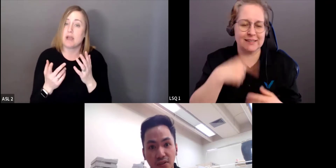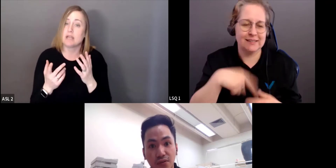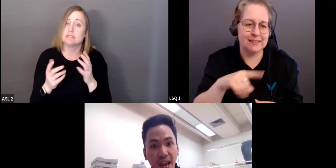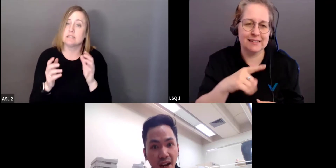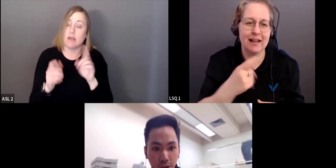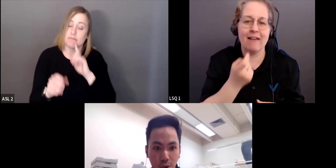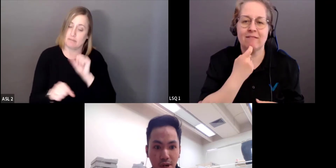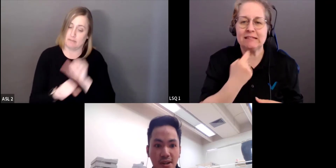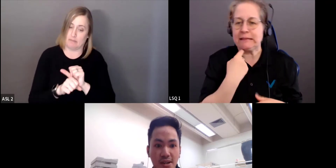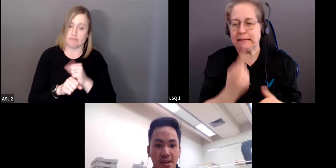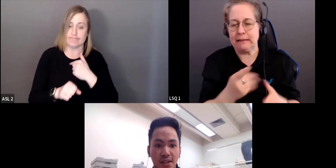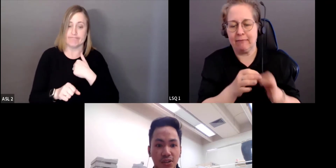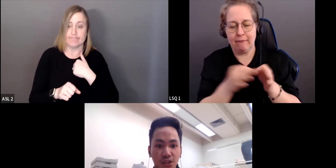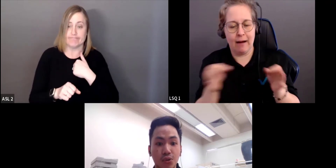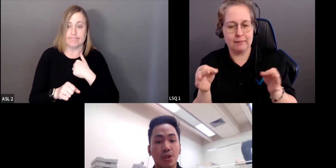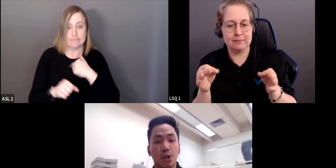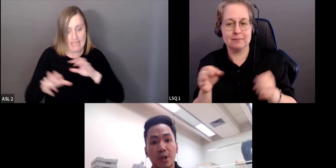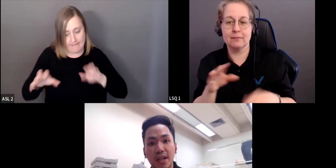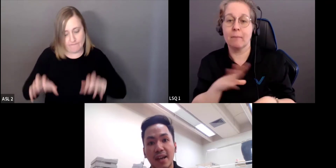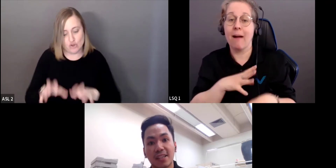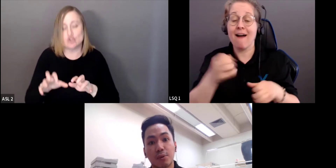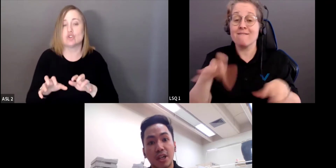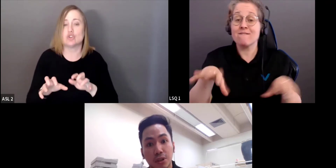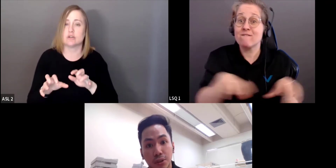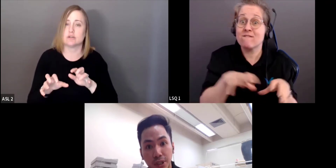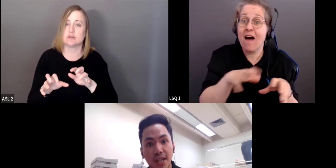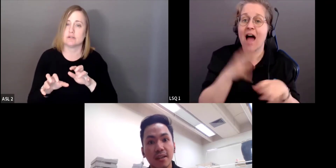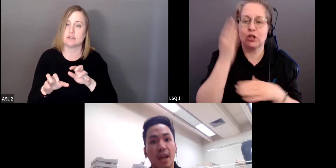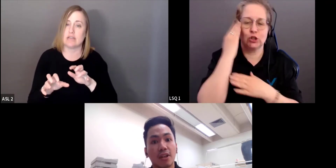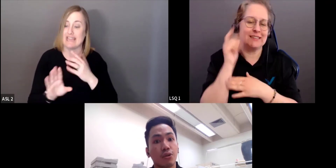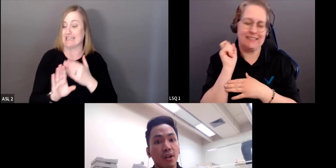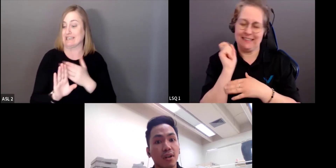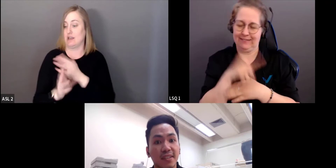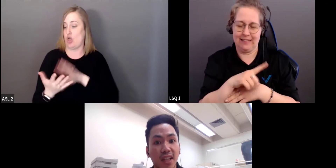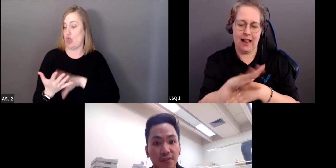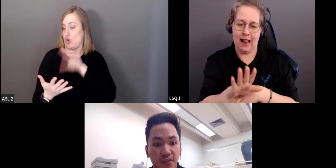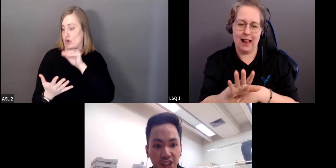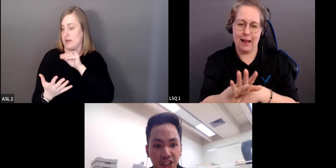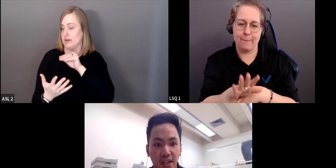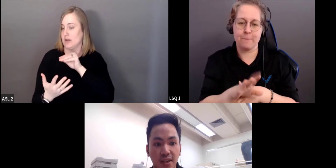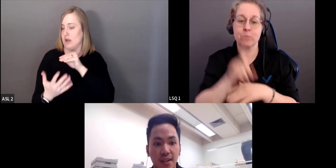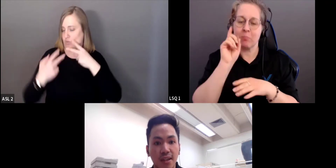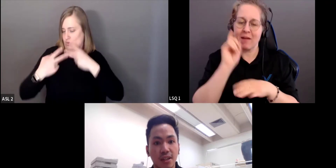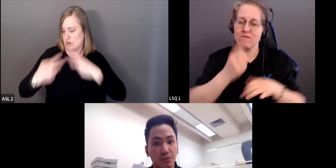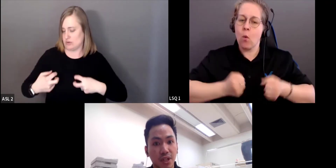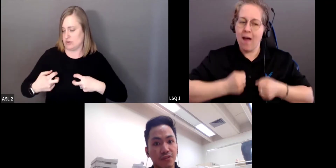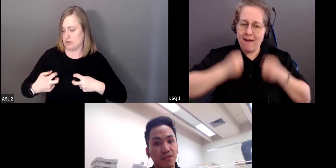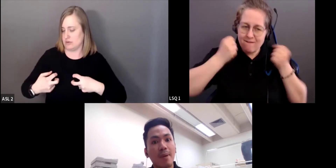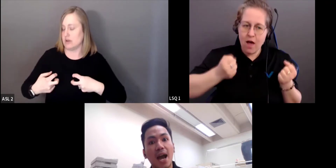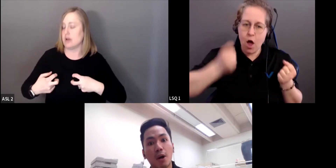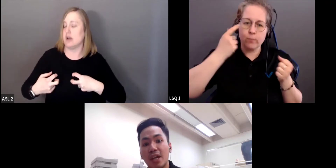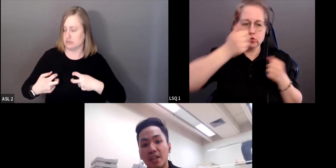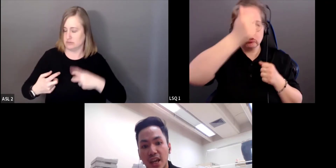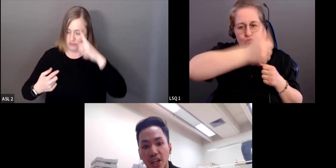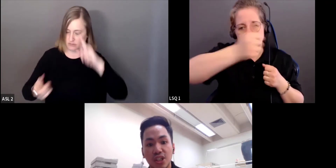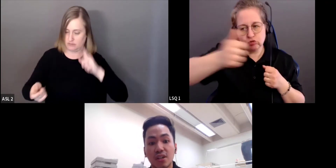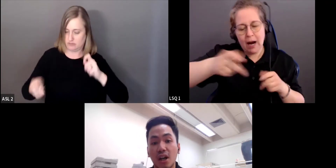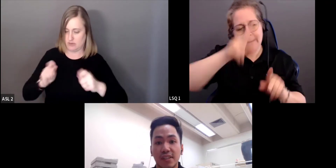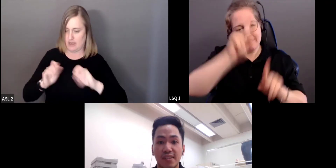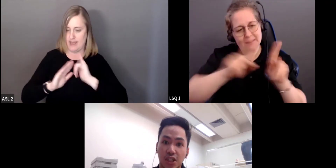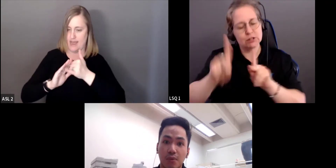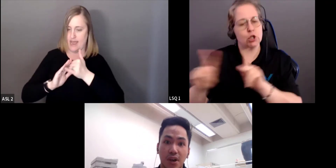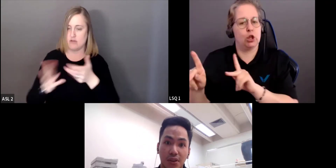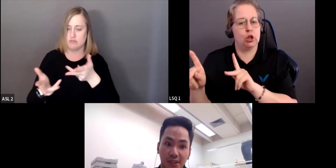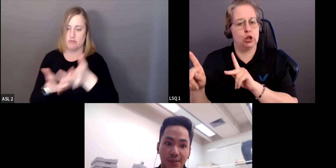à faire. Il faut un effort proactif de tous les gens concernés. Il faut recadrer la façon